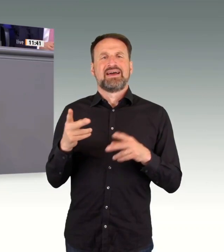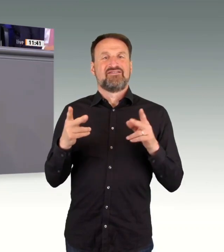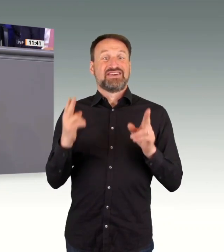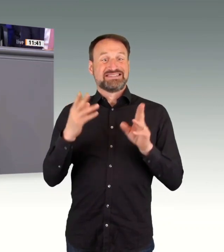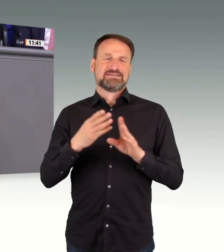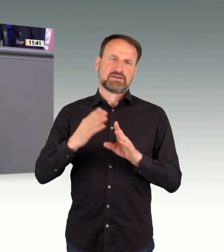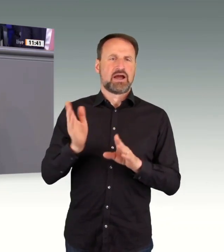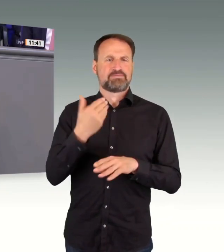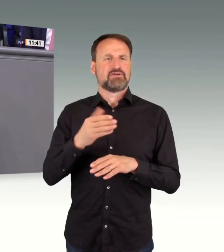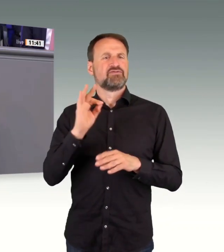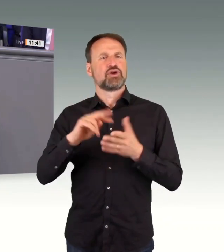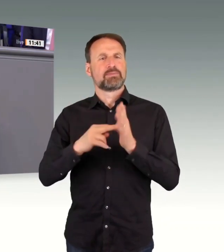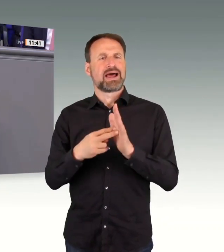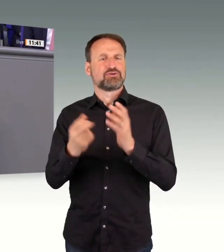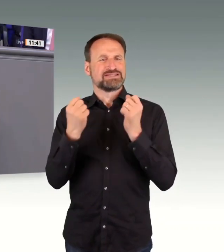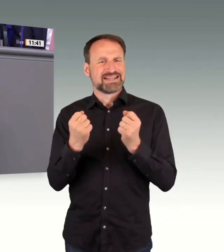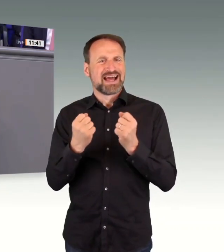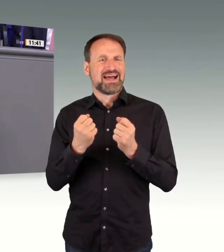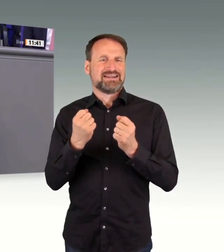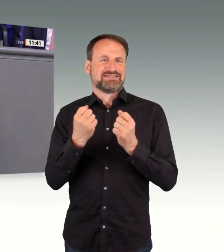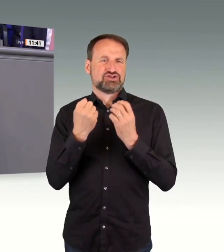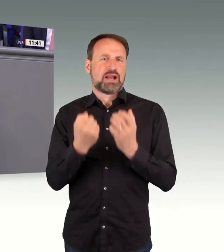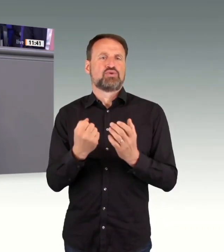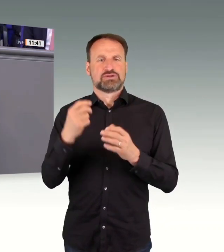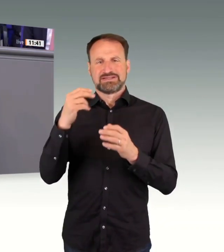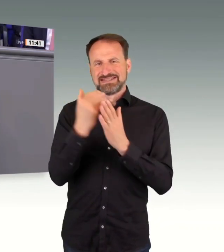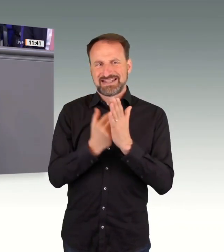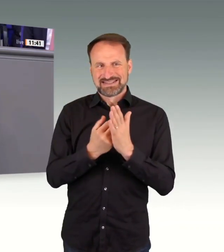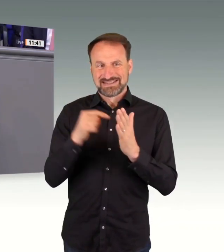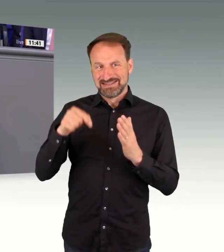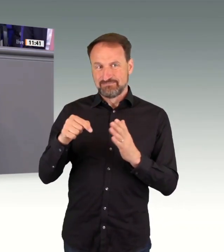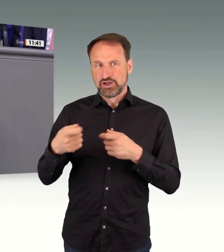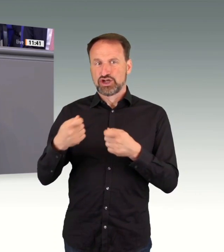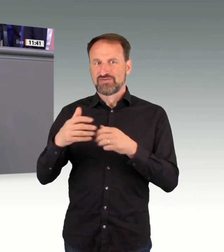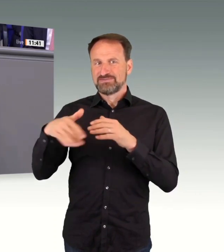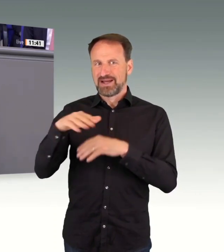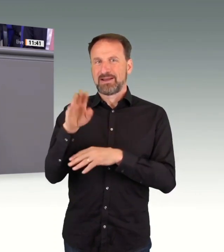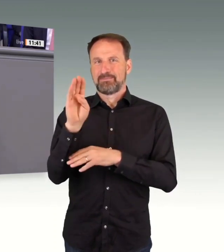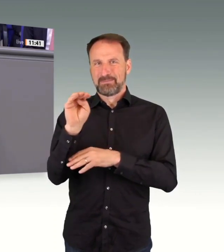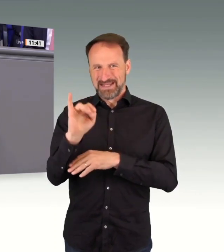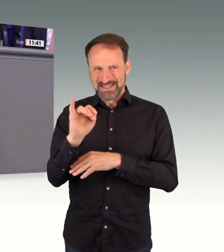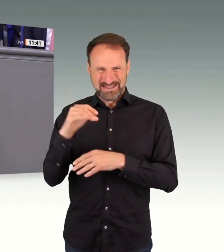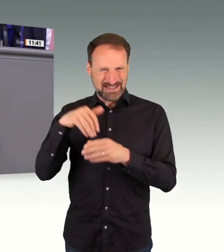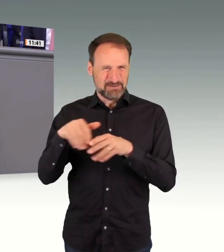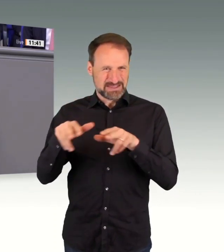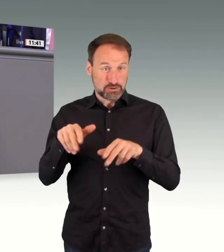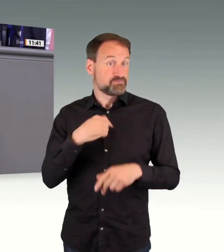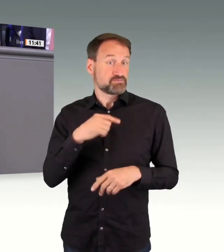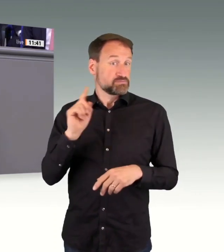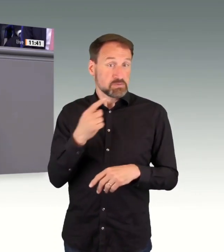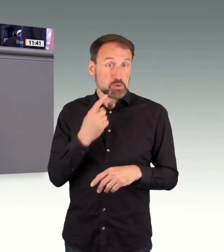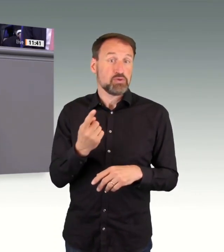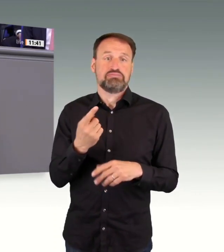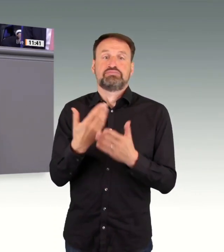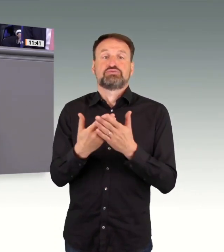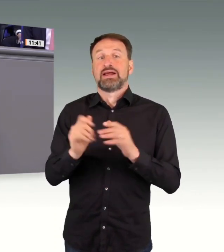richtig. Aber wir müssen auch hinterfragen, warum andere Staaten in Europa, wie Dänemark und die Niederlande, die das gleiche Europarecht haben wie wir,